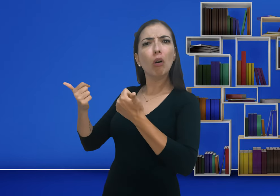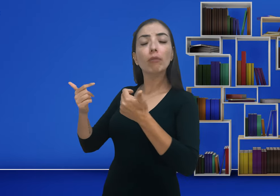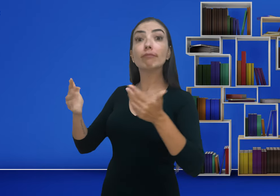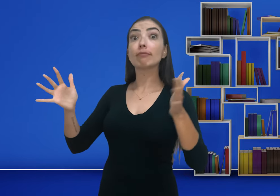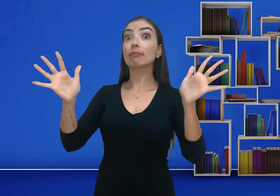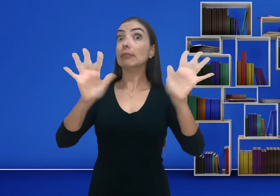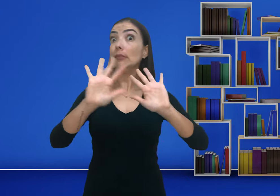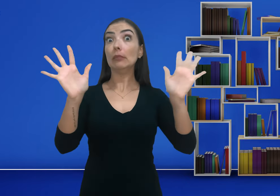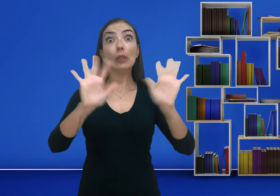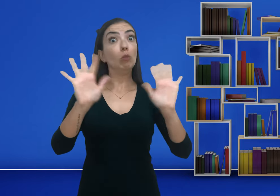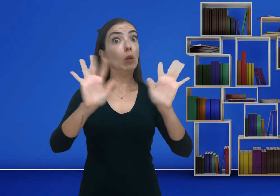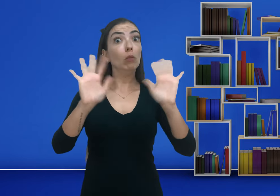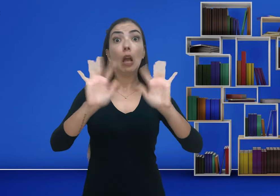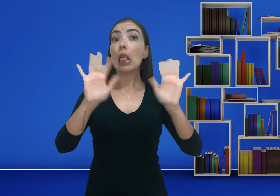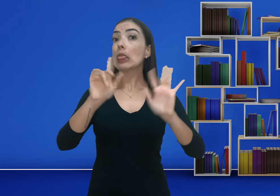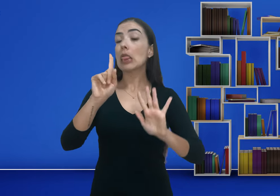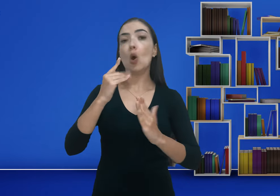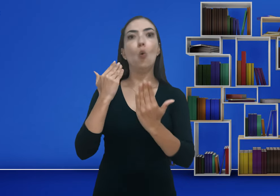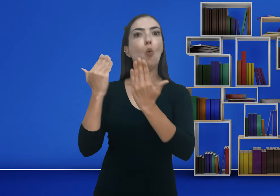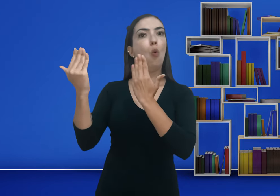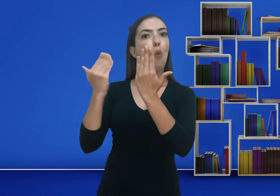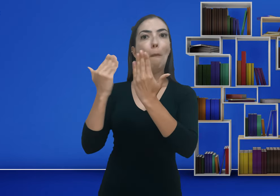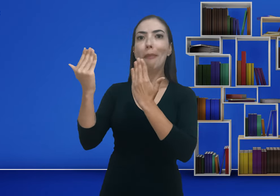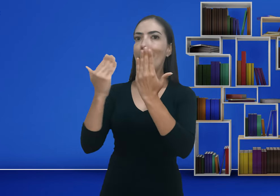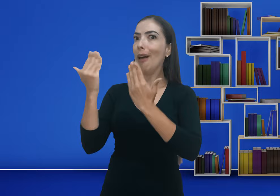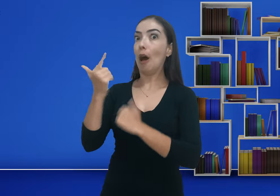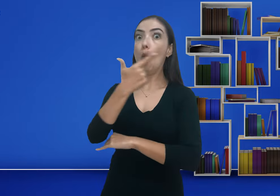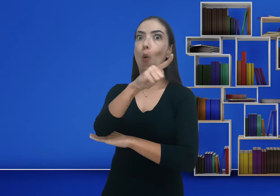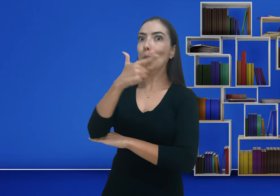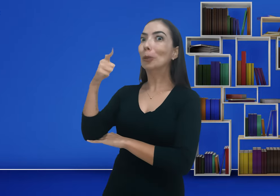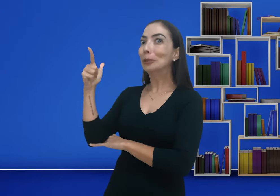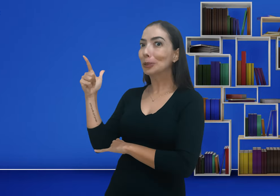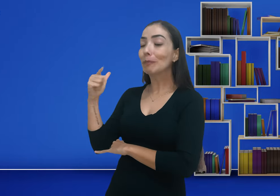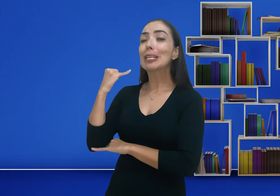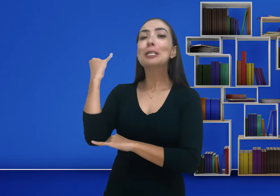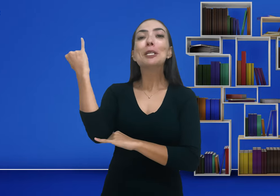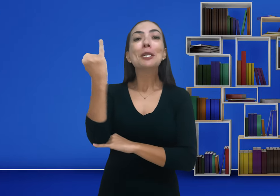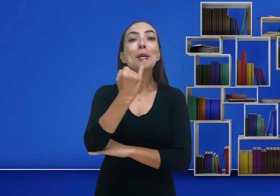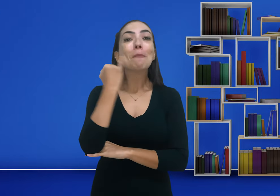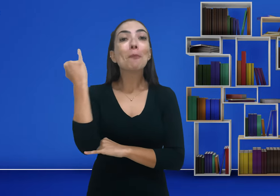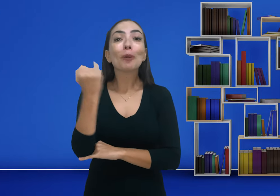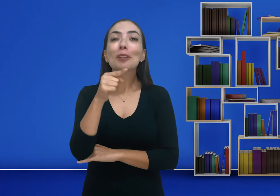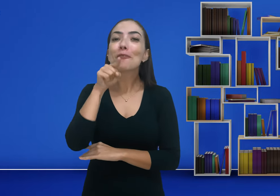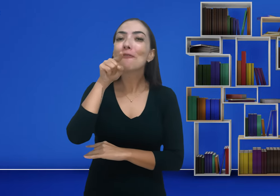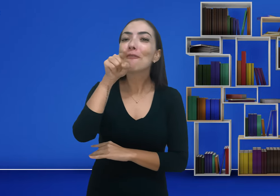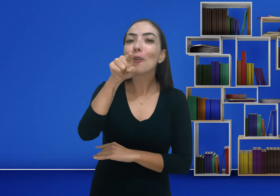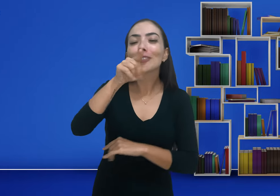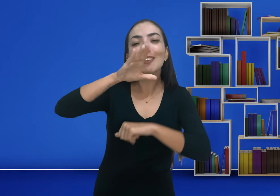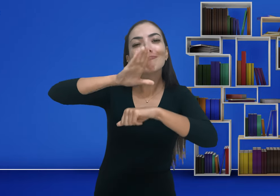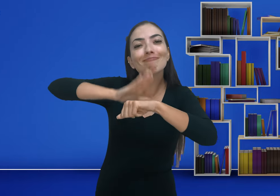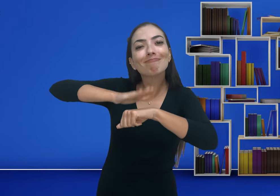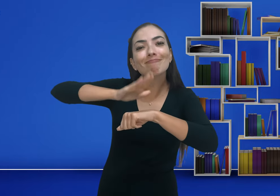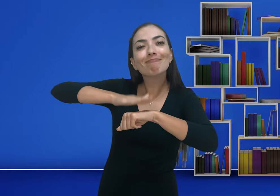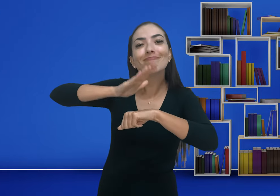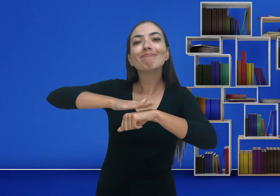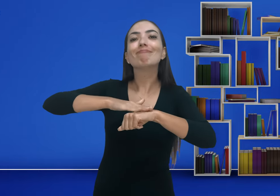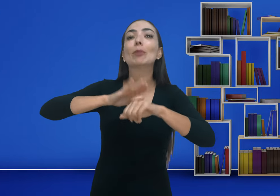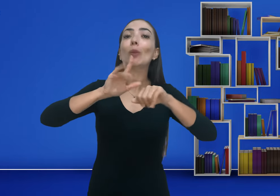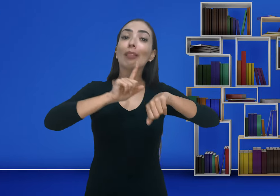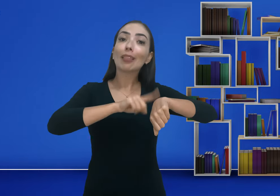pergunto, como? Gente, não faça isso. Não se comparem. É importante que você respeite